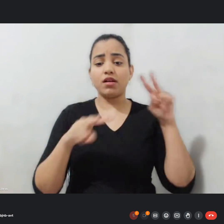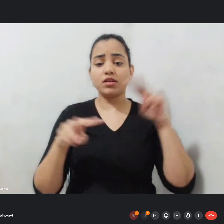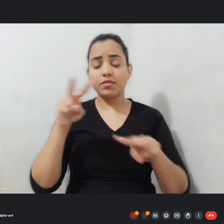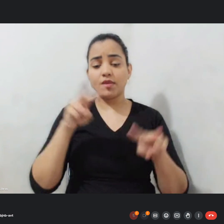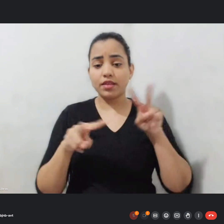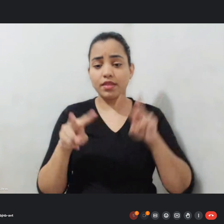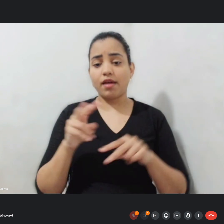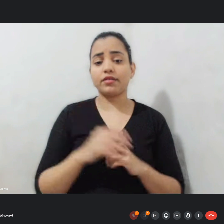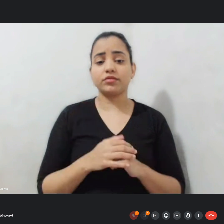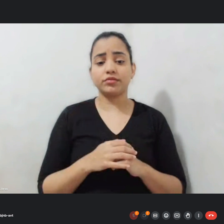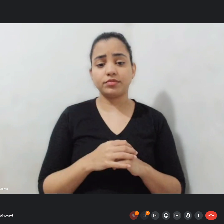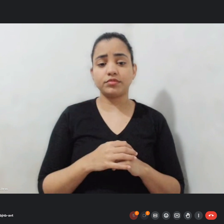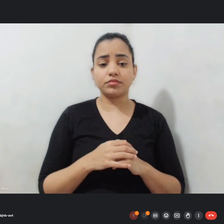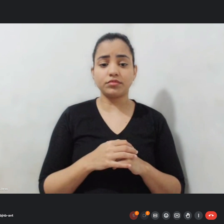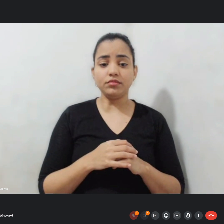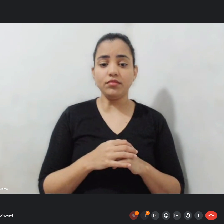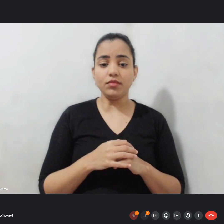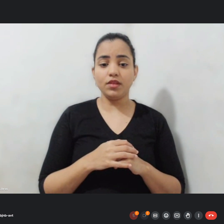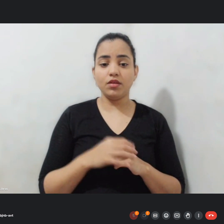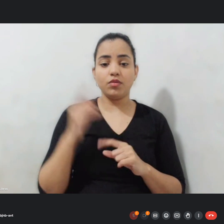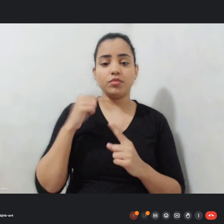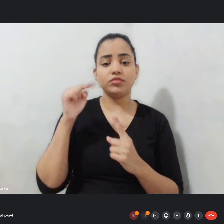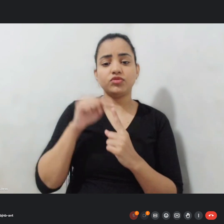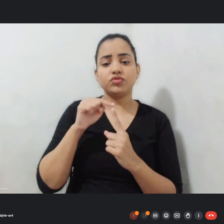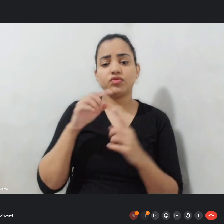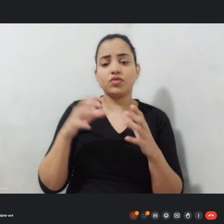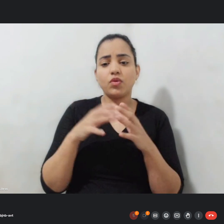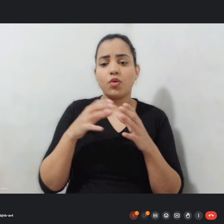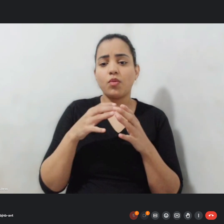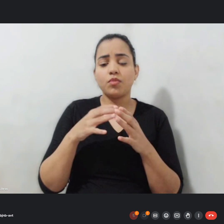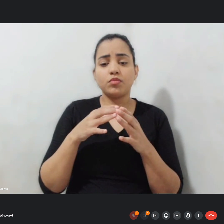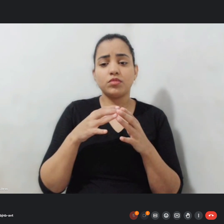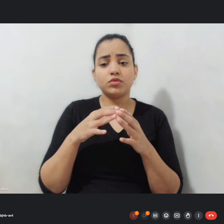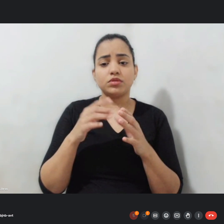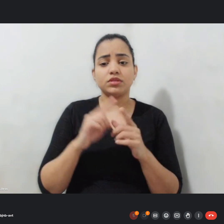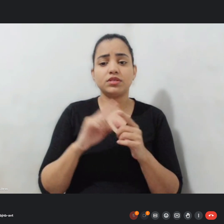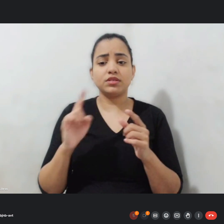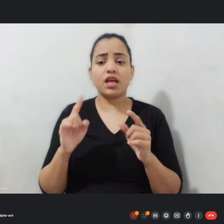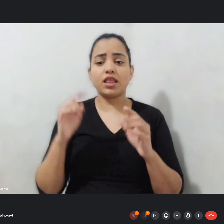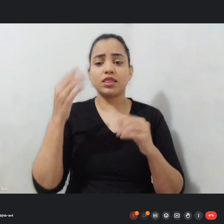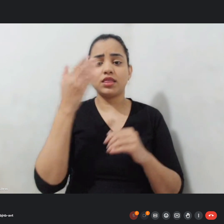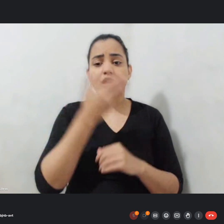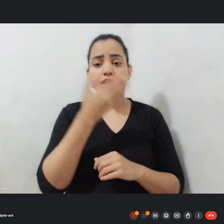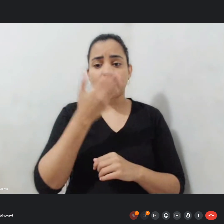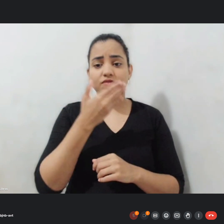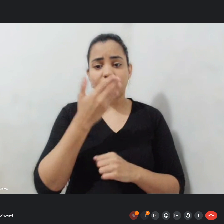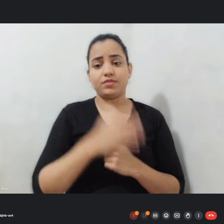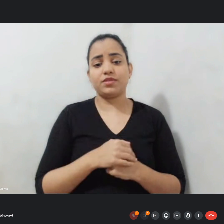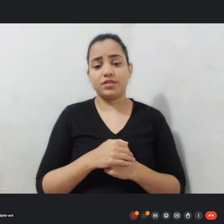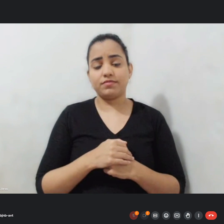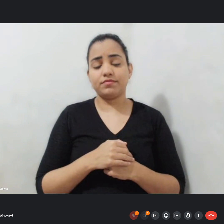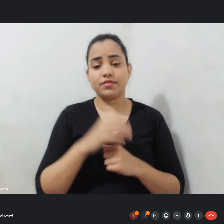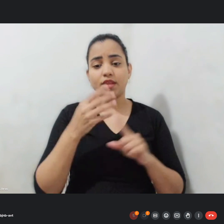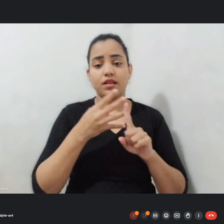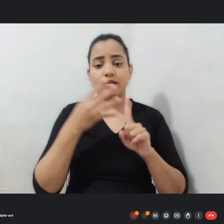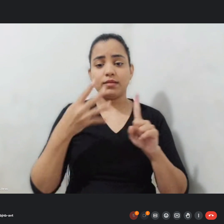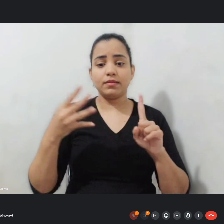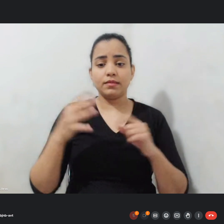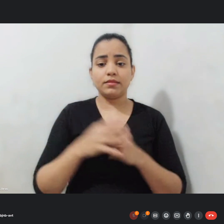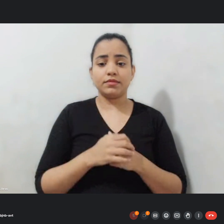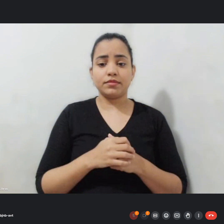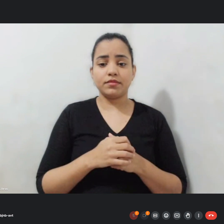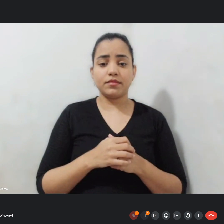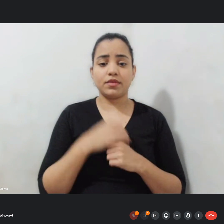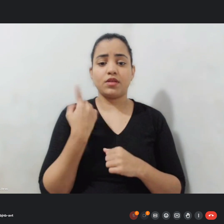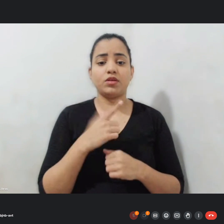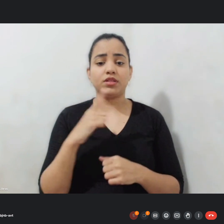para que esse grupo saia da invisibilidade LGBT e nós temos esse desafio né para